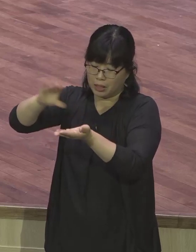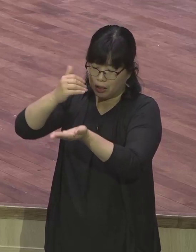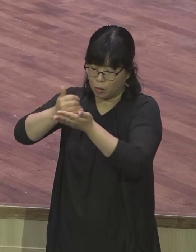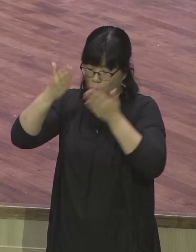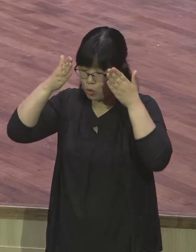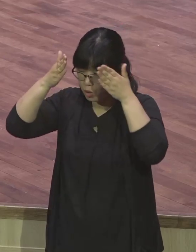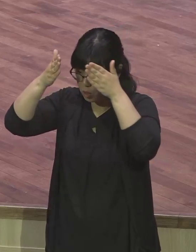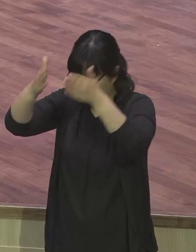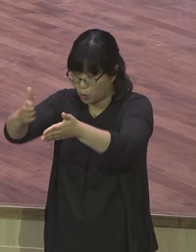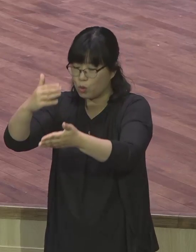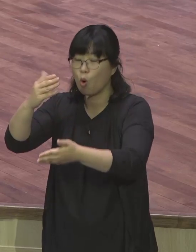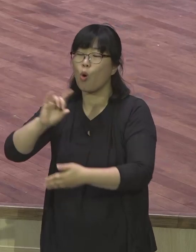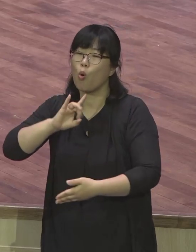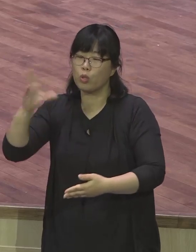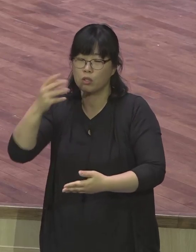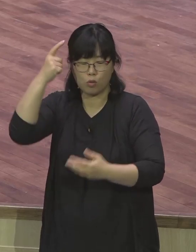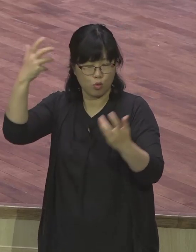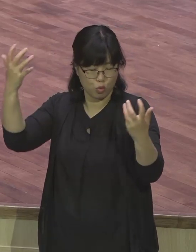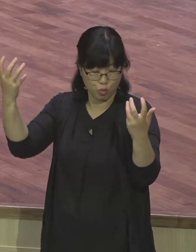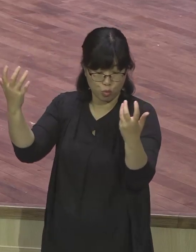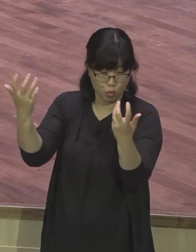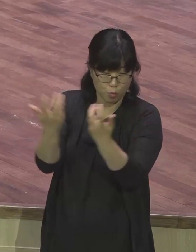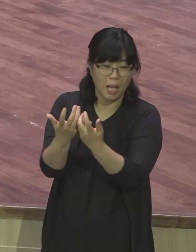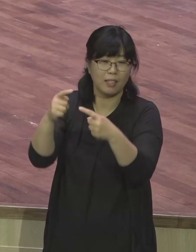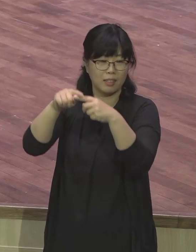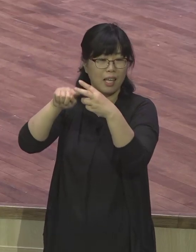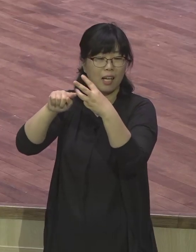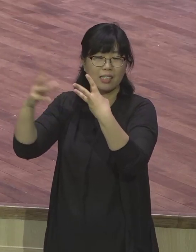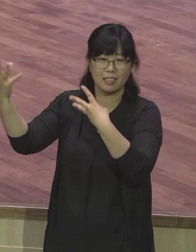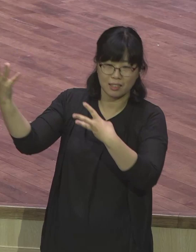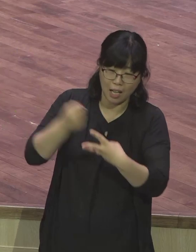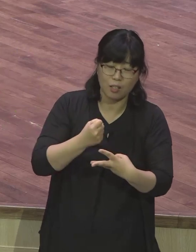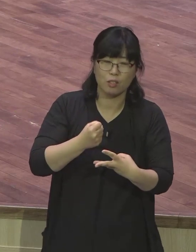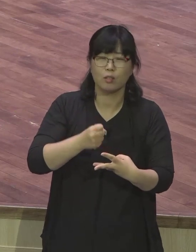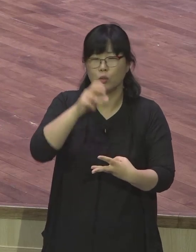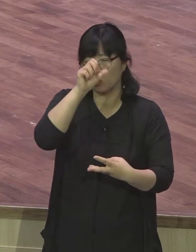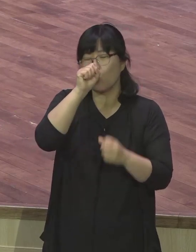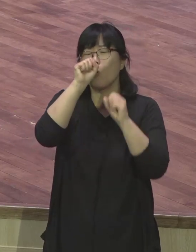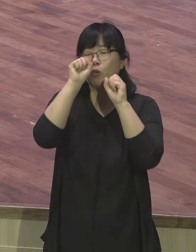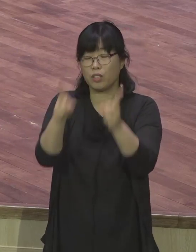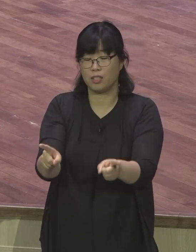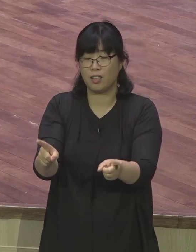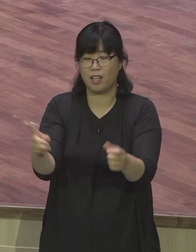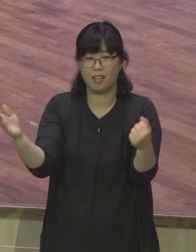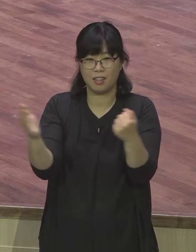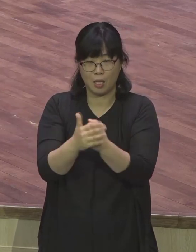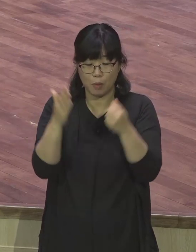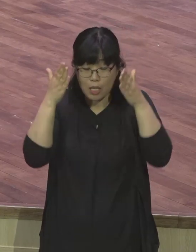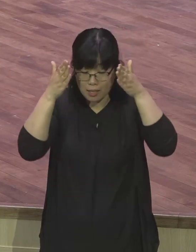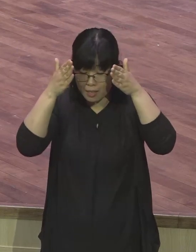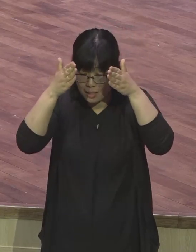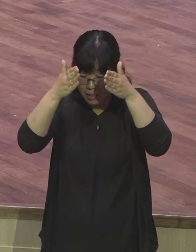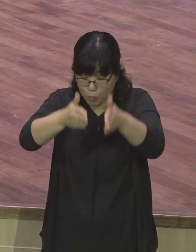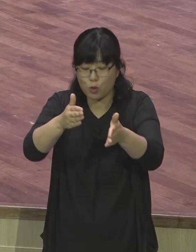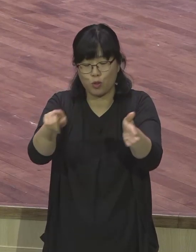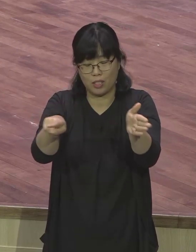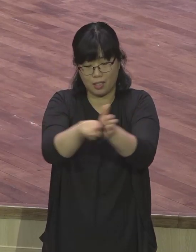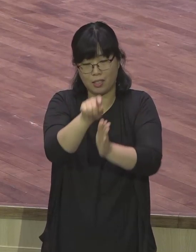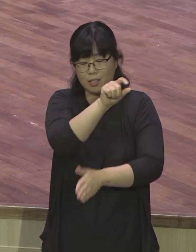집중의 시간이 되시기를 바랍니다 그리고 이번 집중신학원 시간표 속에서 강사 목사님들의 말씀과 또